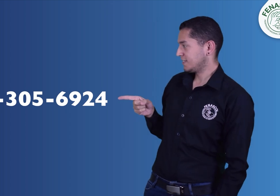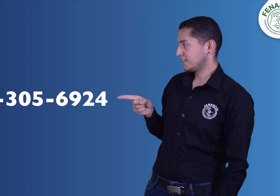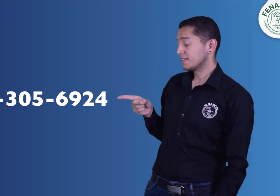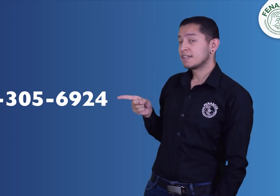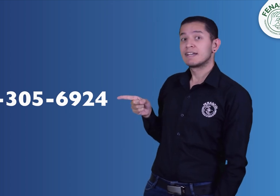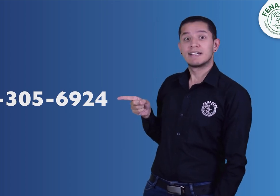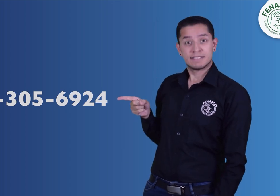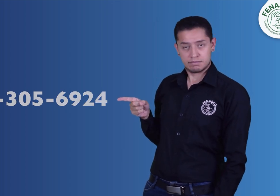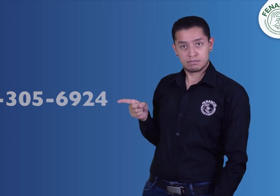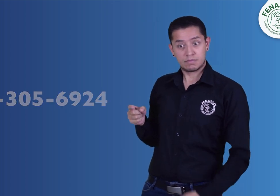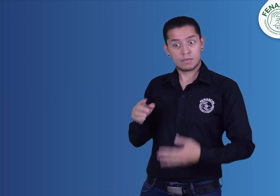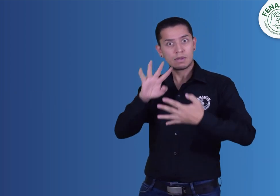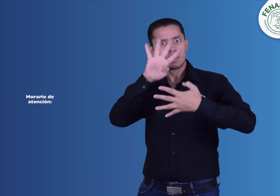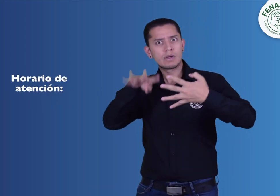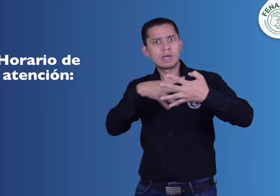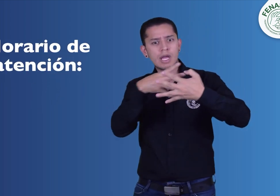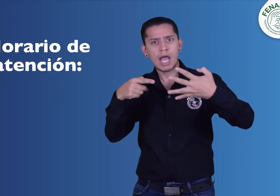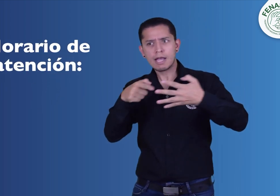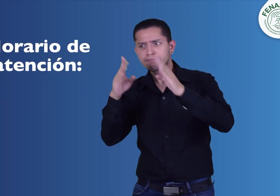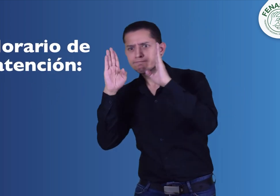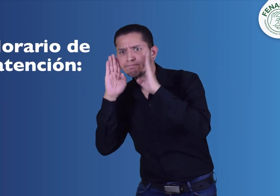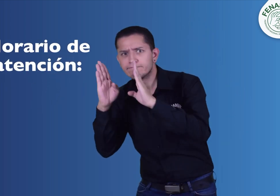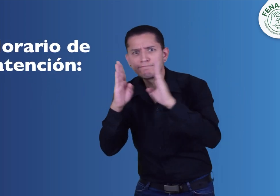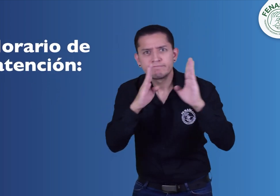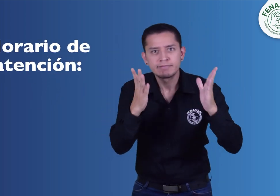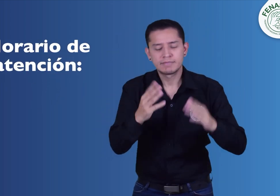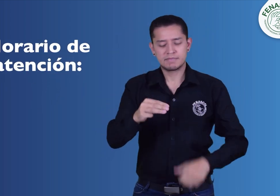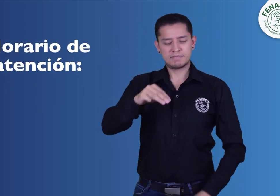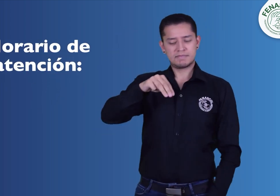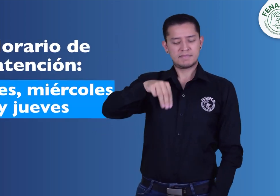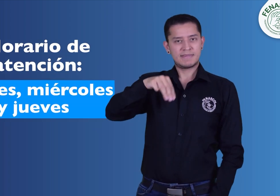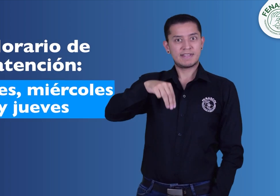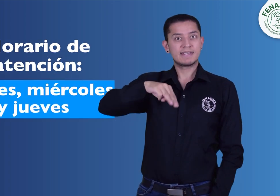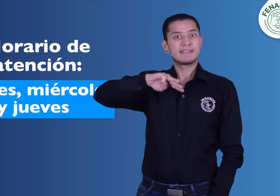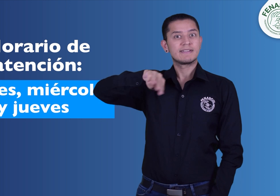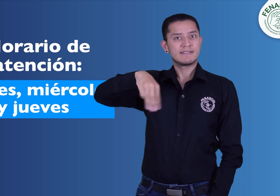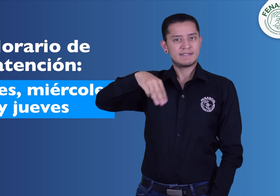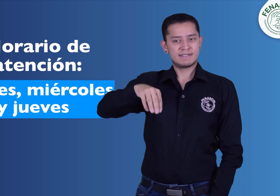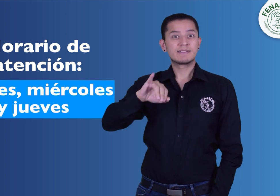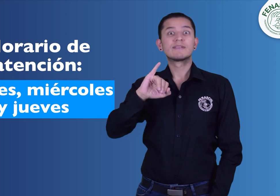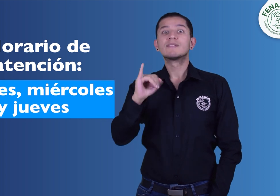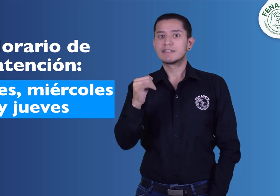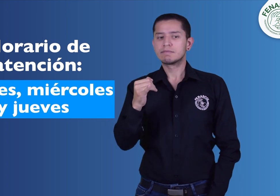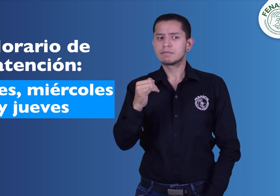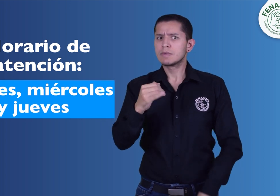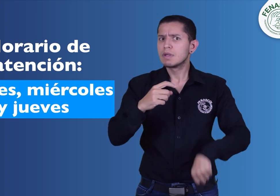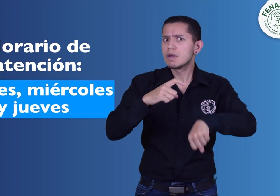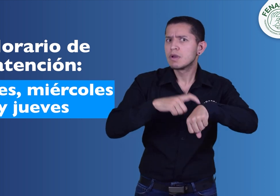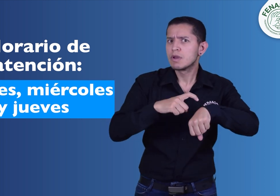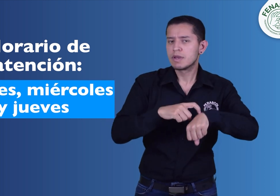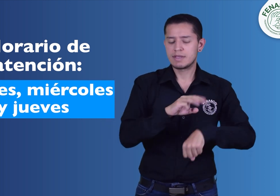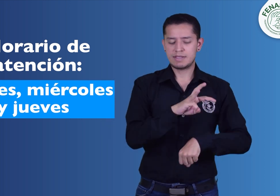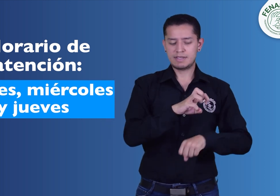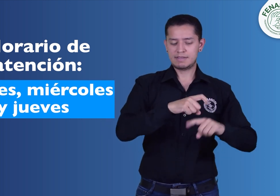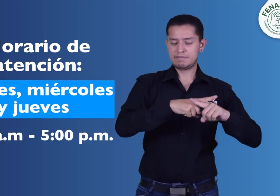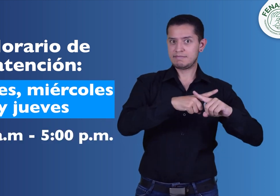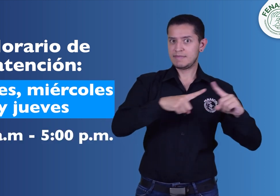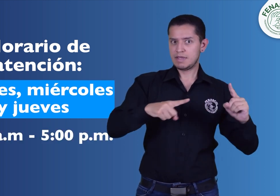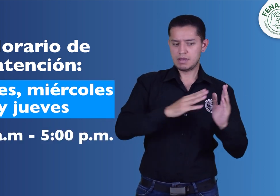-305-6924. El horario de atención para la promoción será el próximo martes,